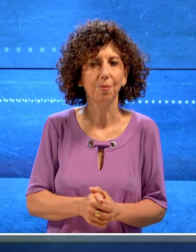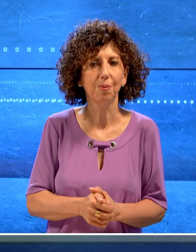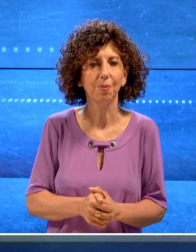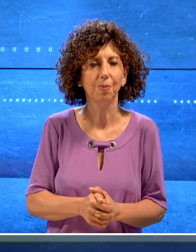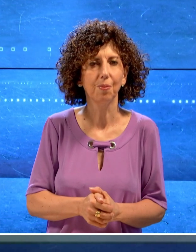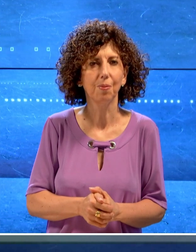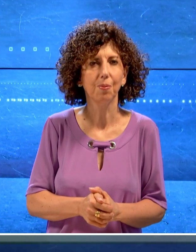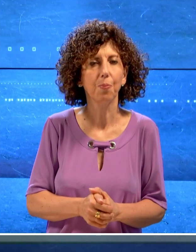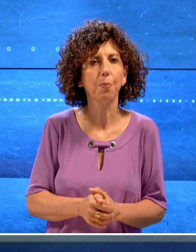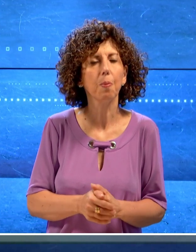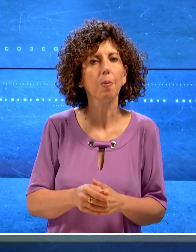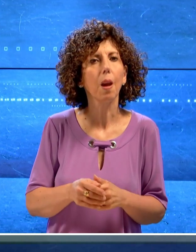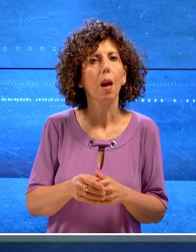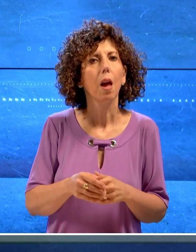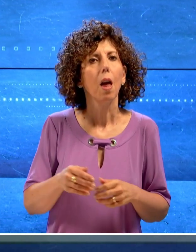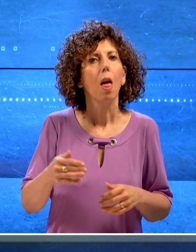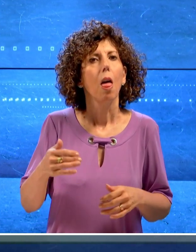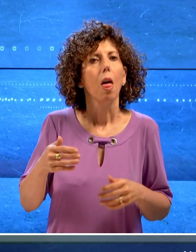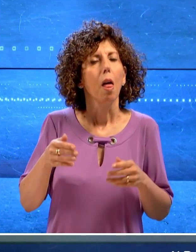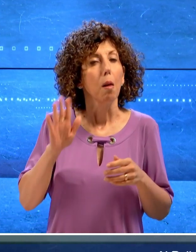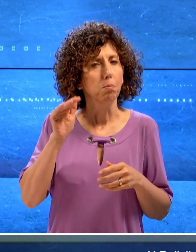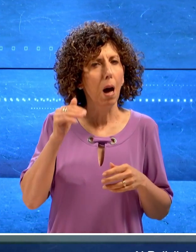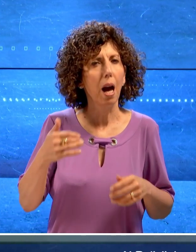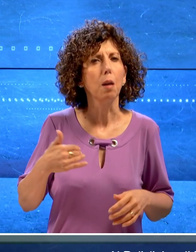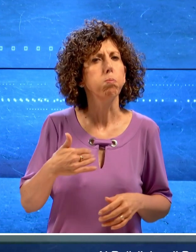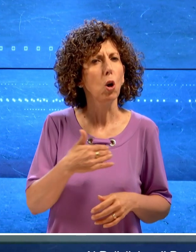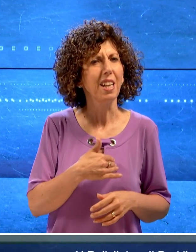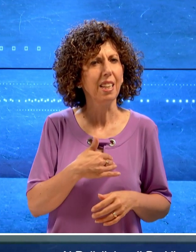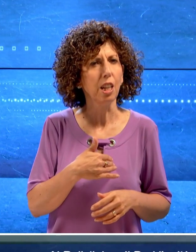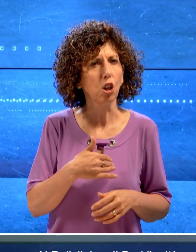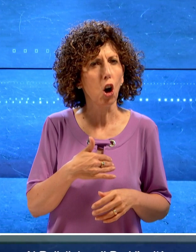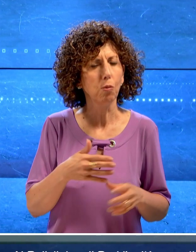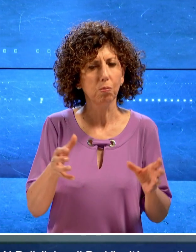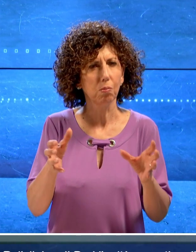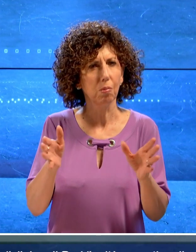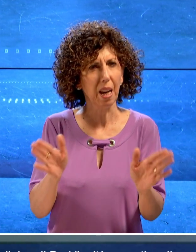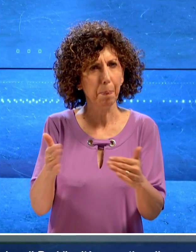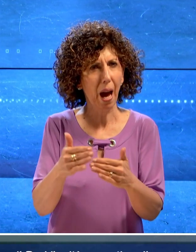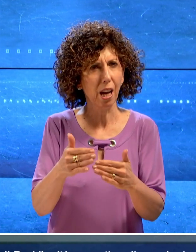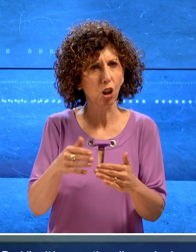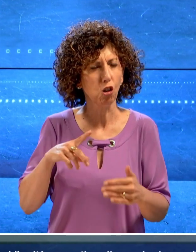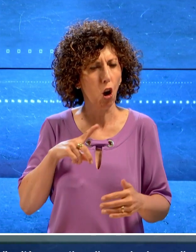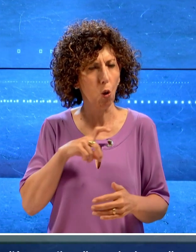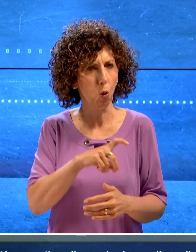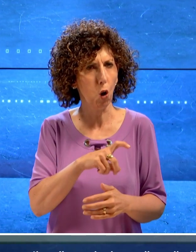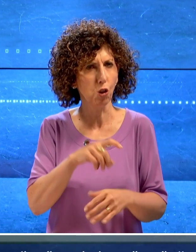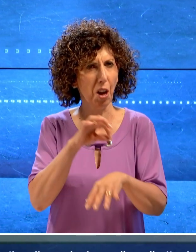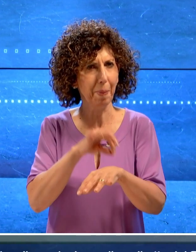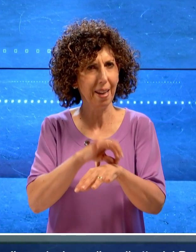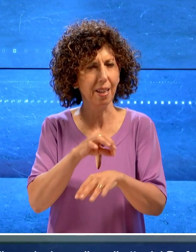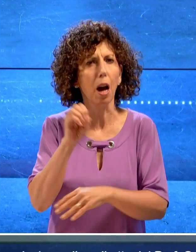Al Policlinico di Bari, l'unità operativa di oncologia medica diretta dal professor